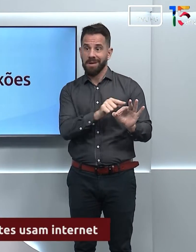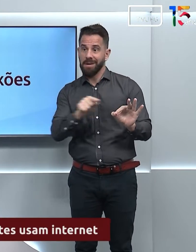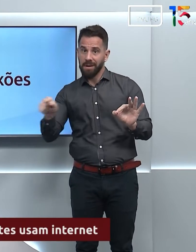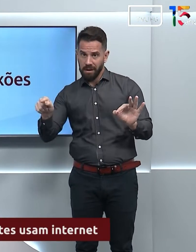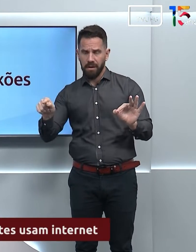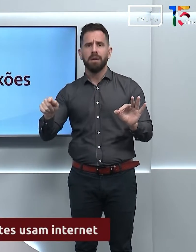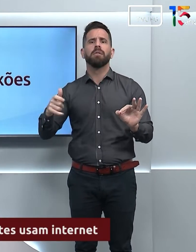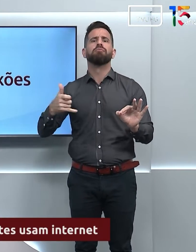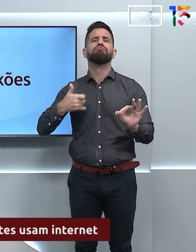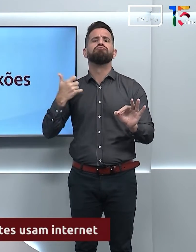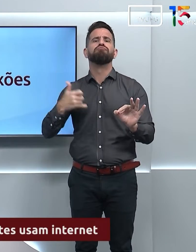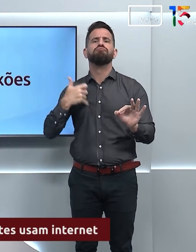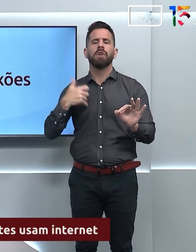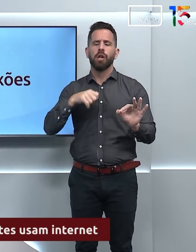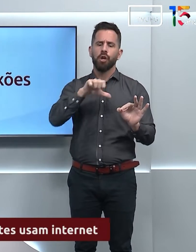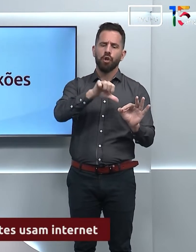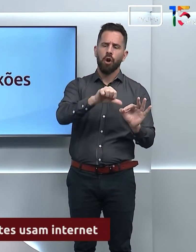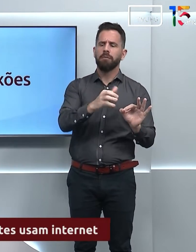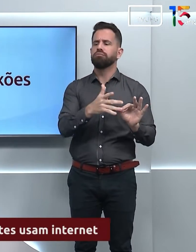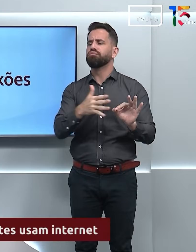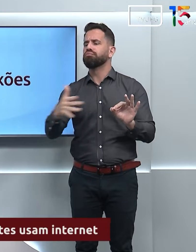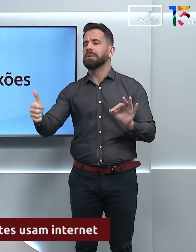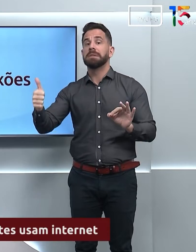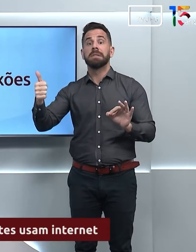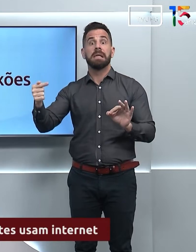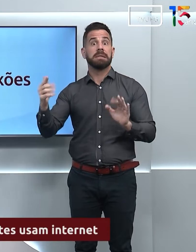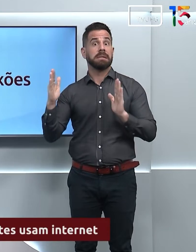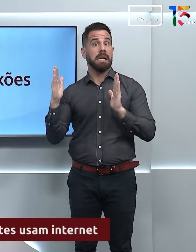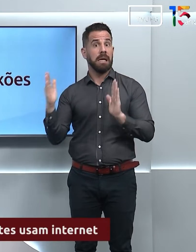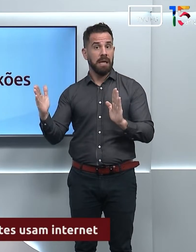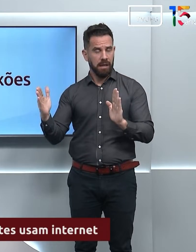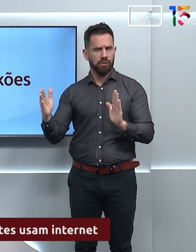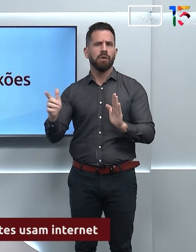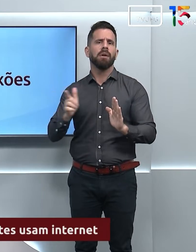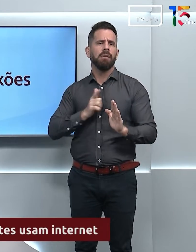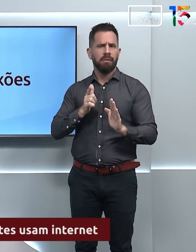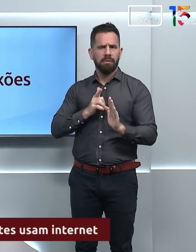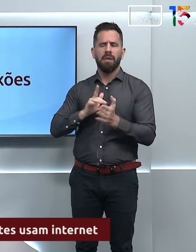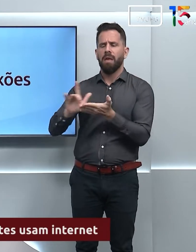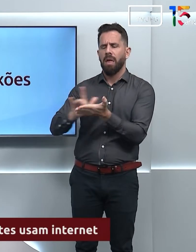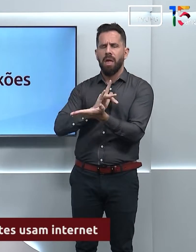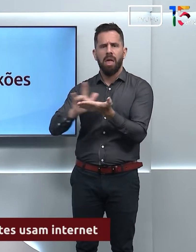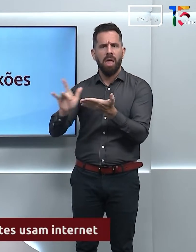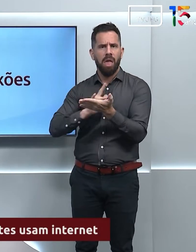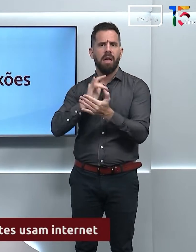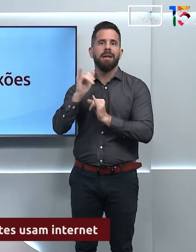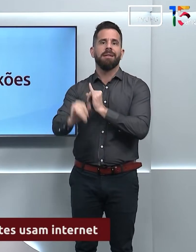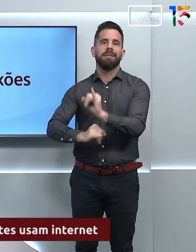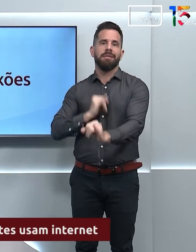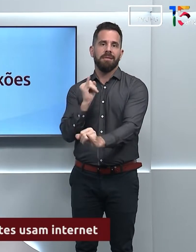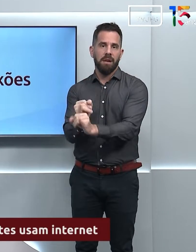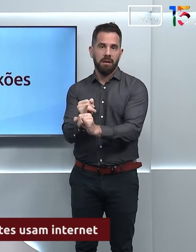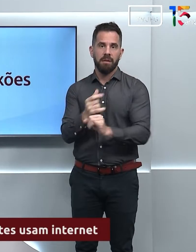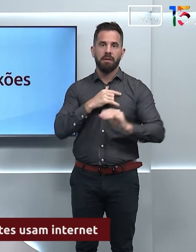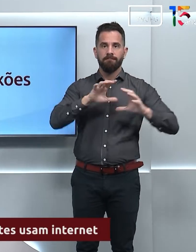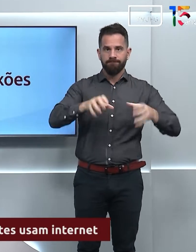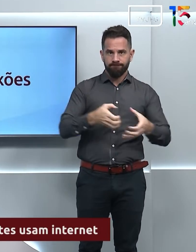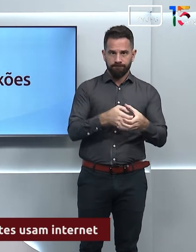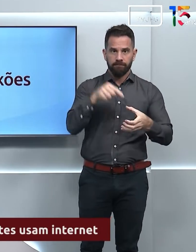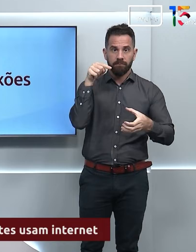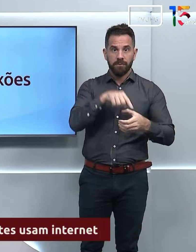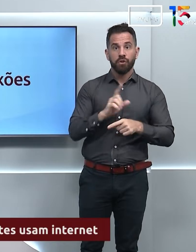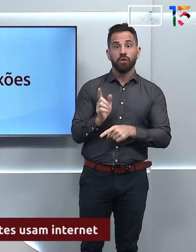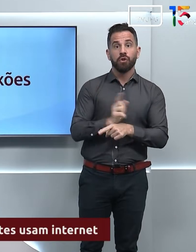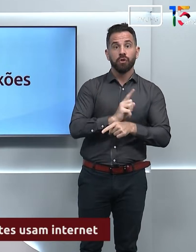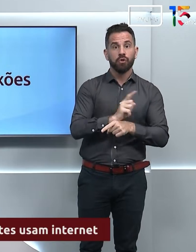anos era usuária da internet. É o que apontou a pesquisa mais recente do Comitê Gestor da Internet no